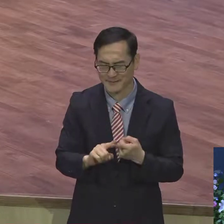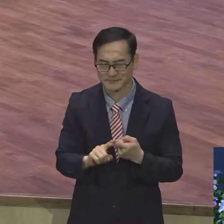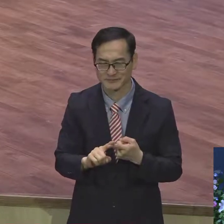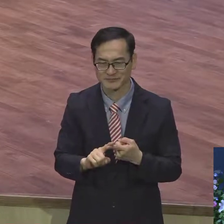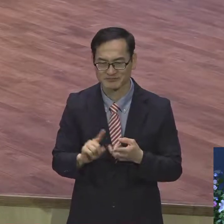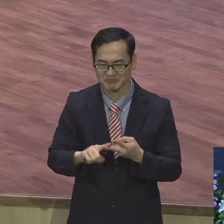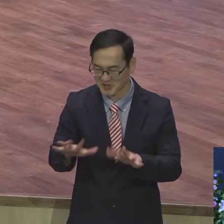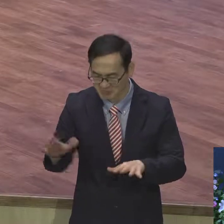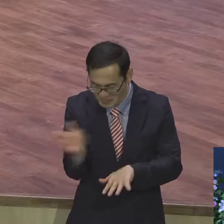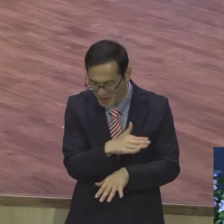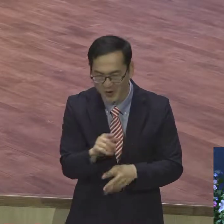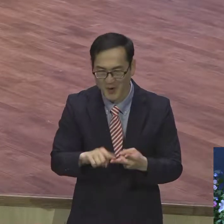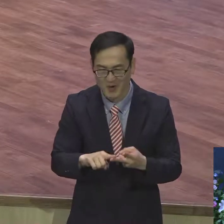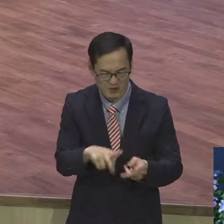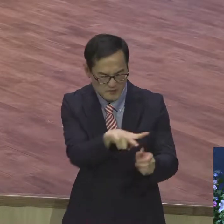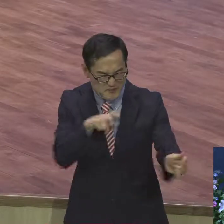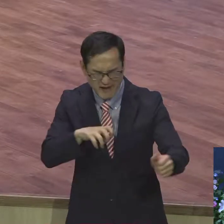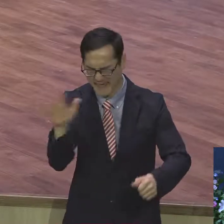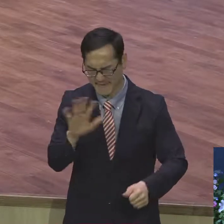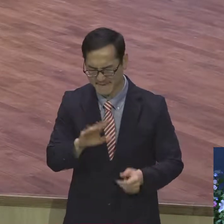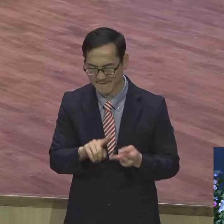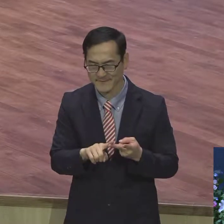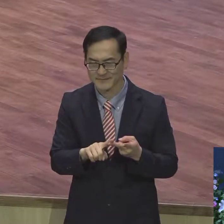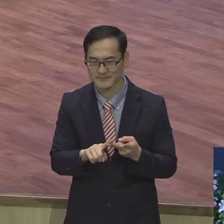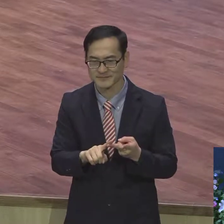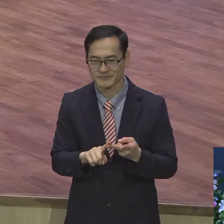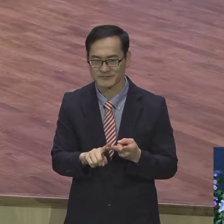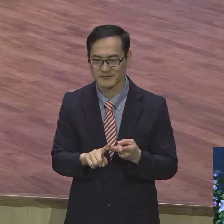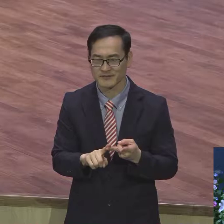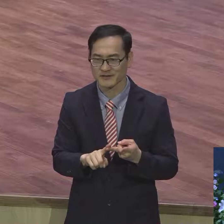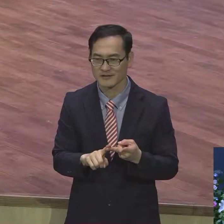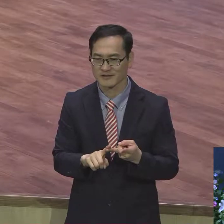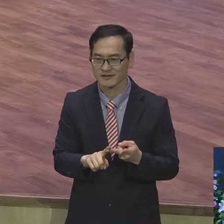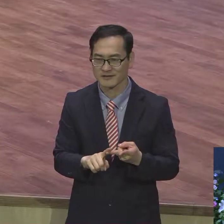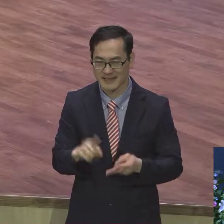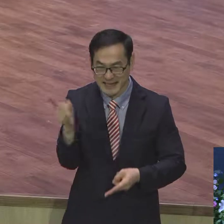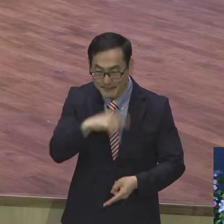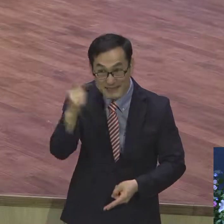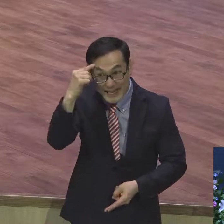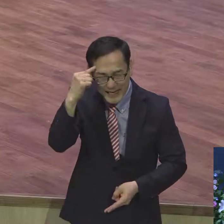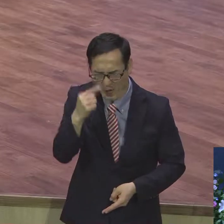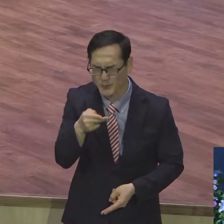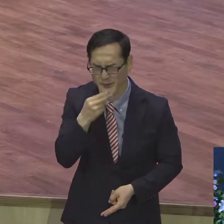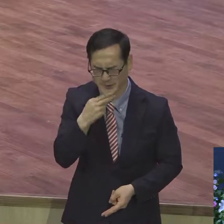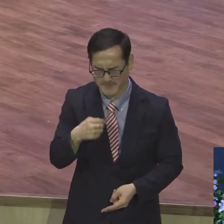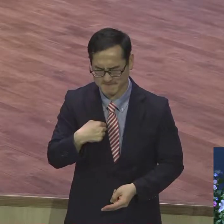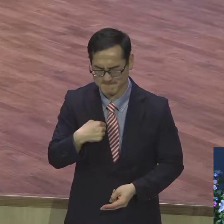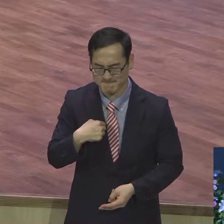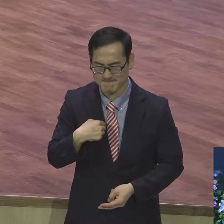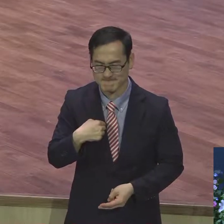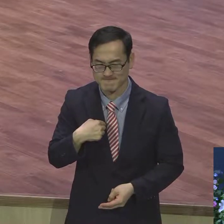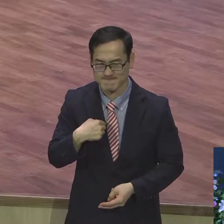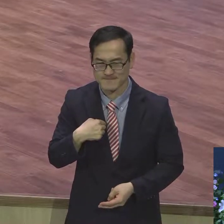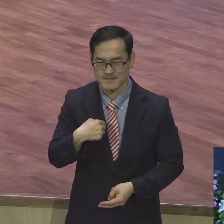이제부터는 누구를 미워하지 않겠다. 악한 생각을 품지 않겠다라고 하면서 열심히